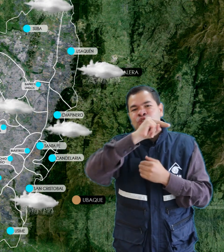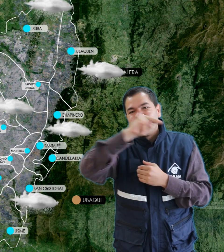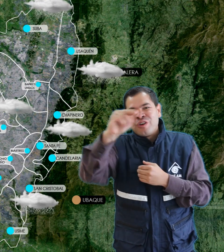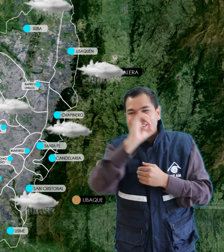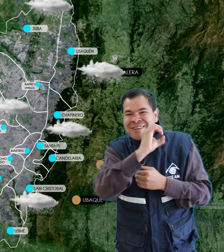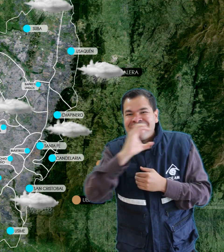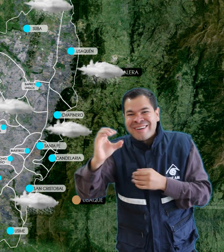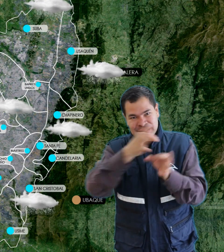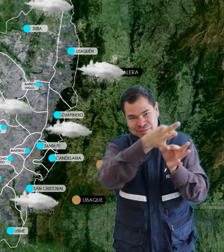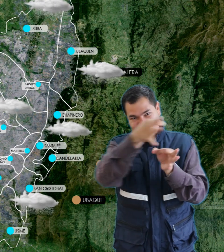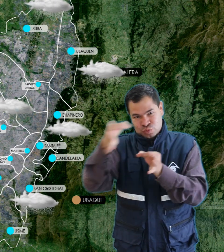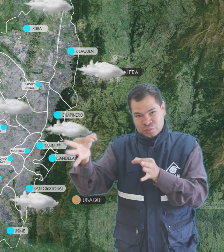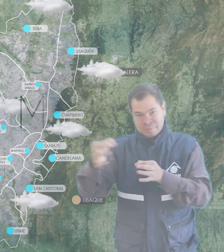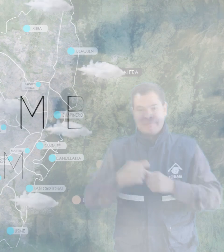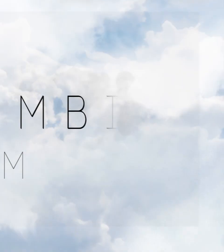occidente de la sabana.